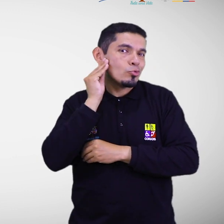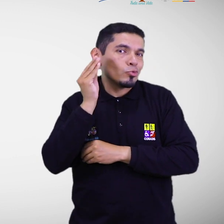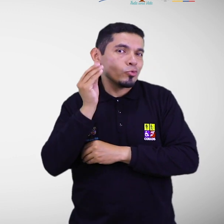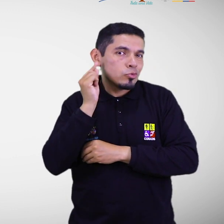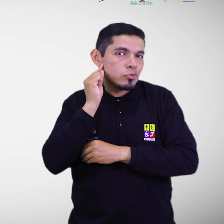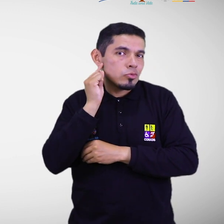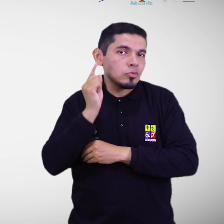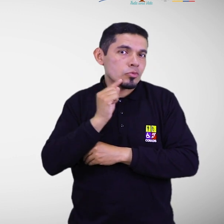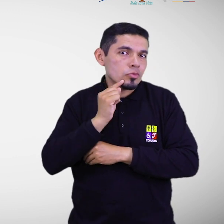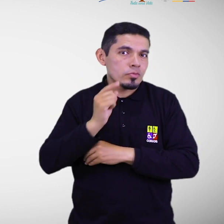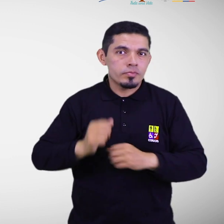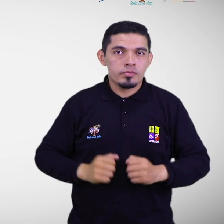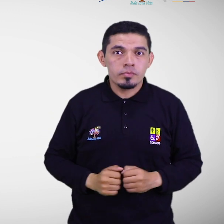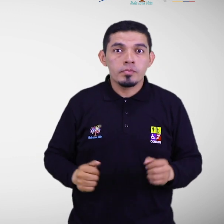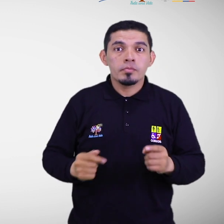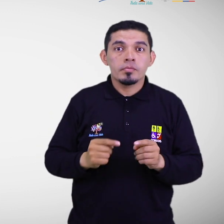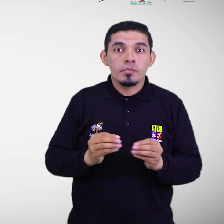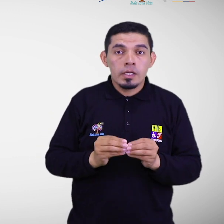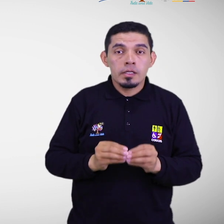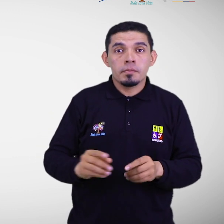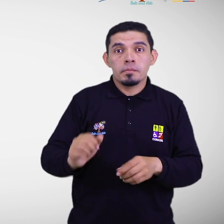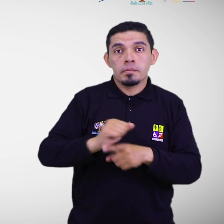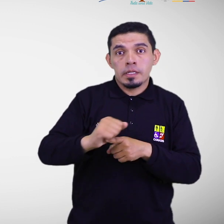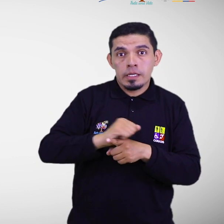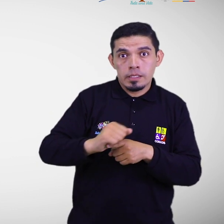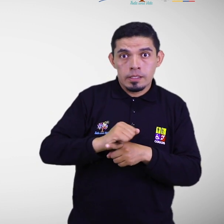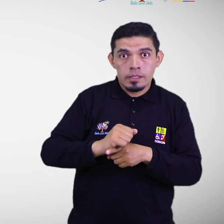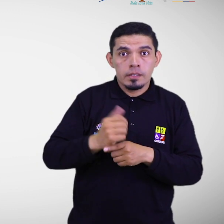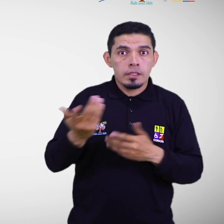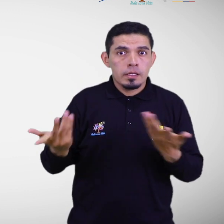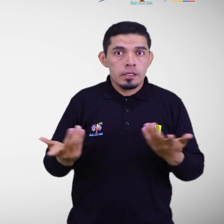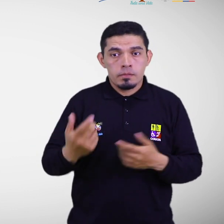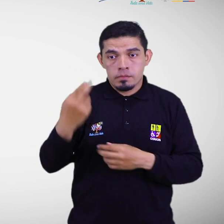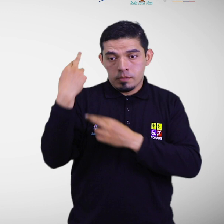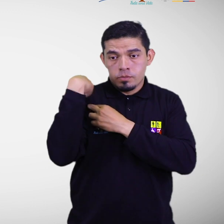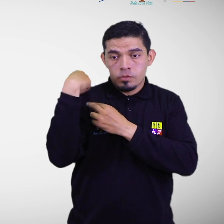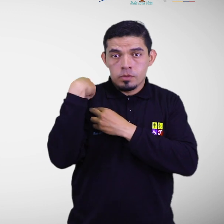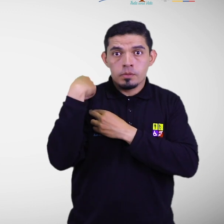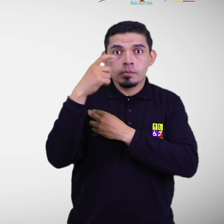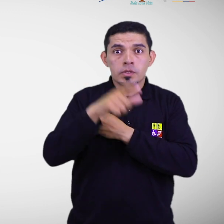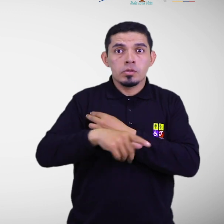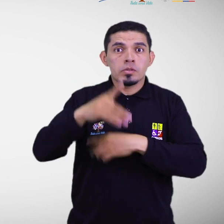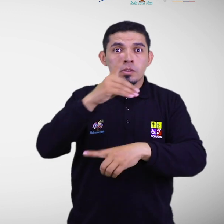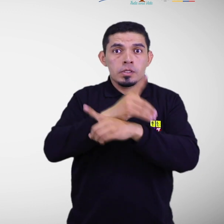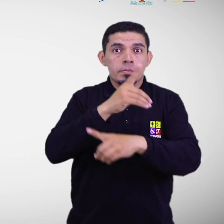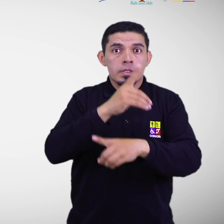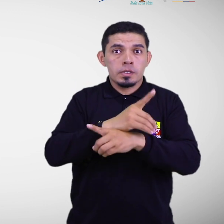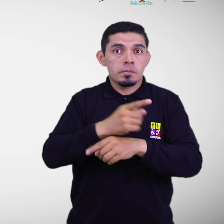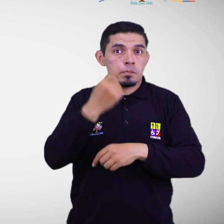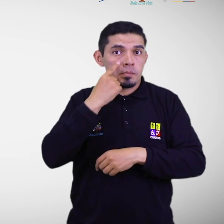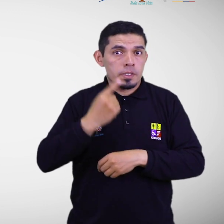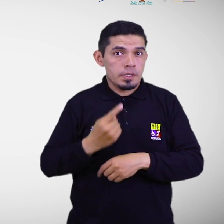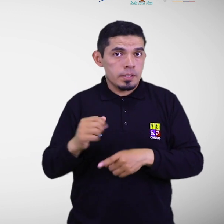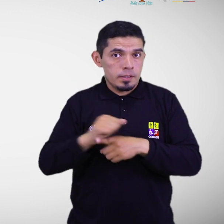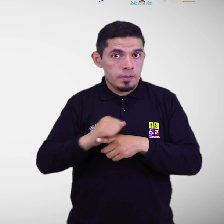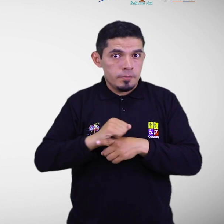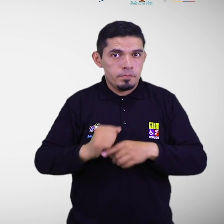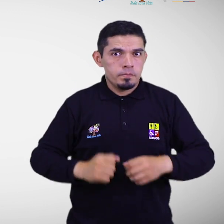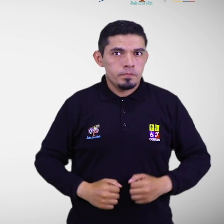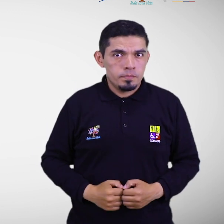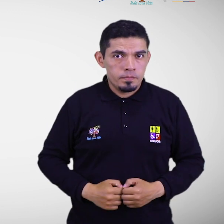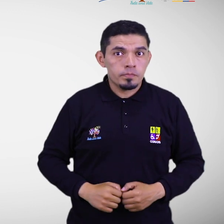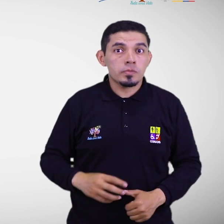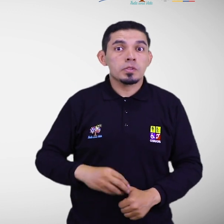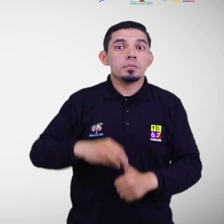ejercicio. El rol de las personas con discapacidad en la ejecución del ejercicio. Debe ser prioritario para